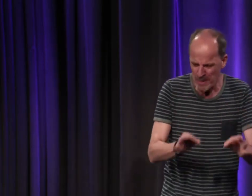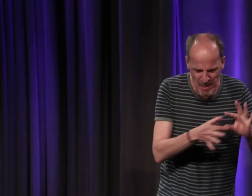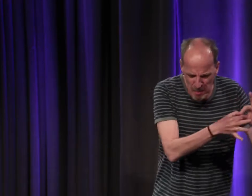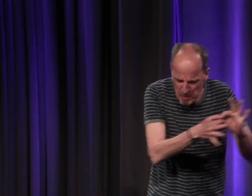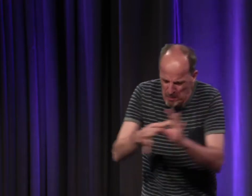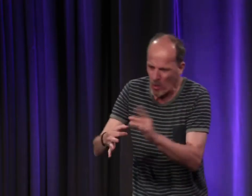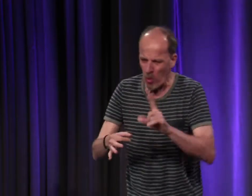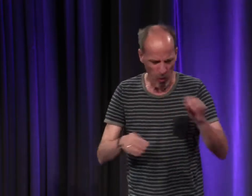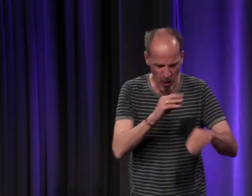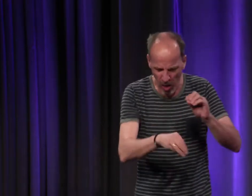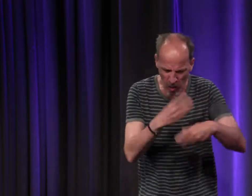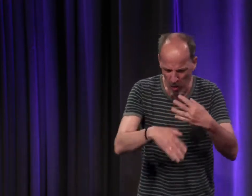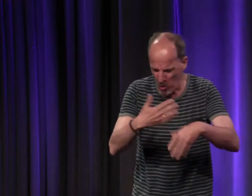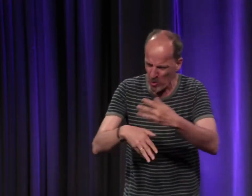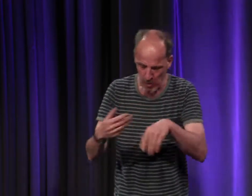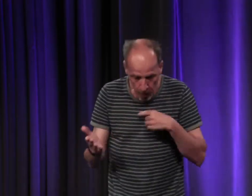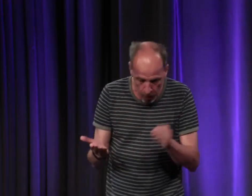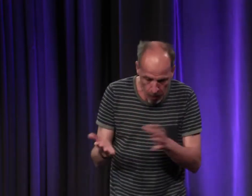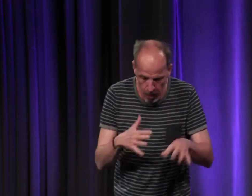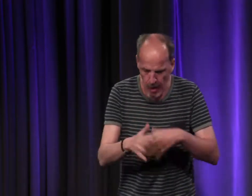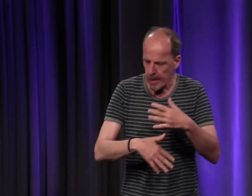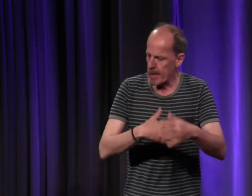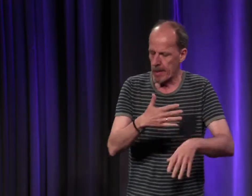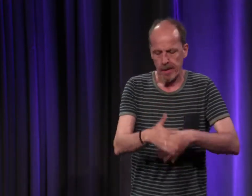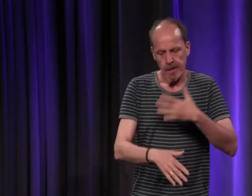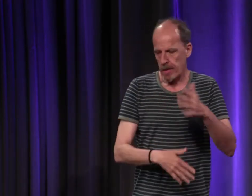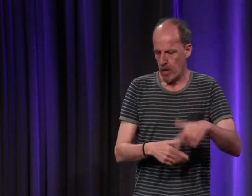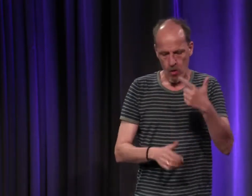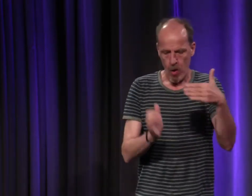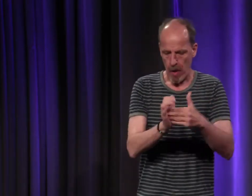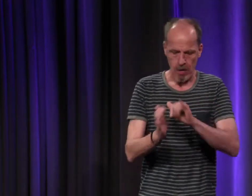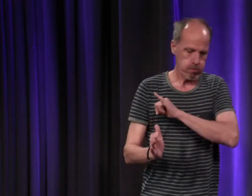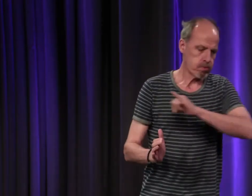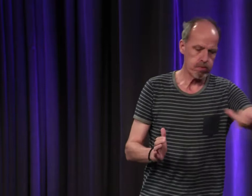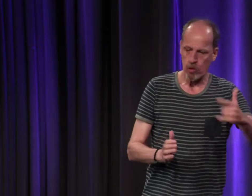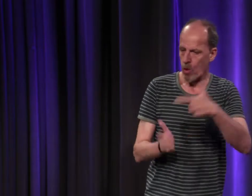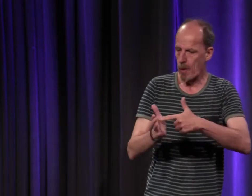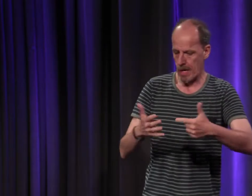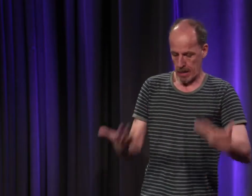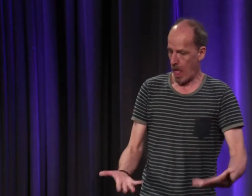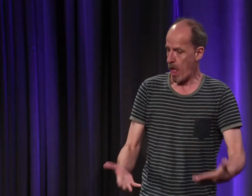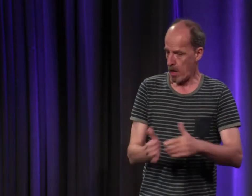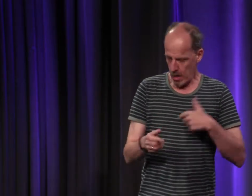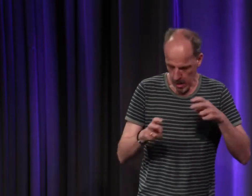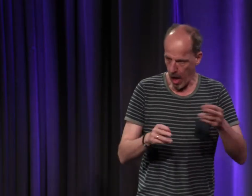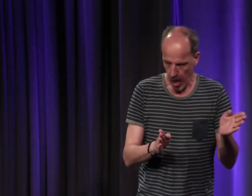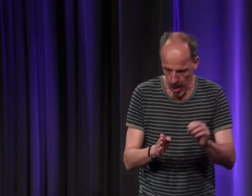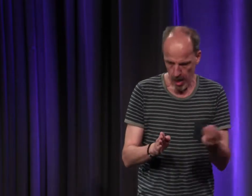tout est coupé il n a pas de lien entre ces livres tout était mélangé à l'époque on avait fait des recherches et entre 2000 et aujourd'hui